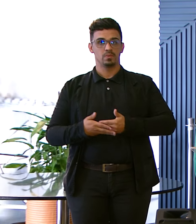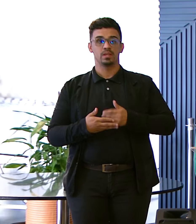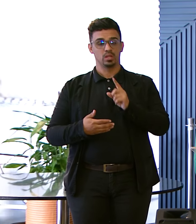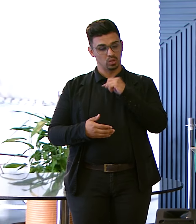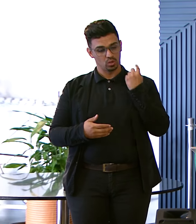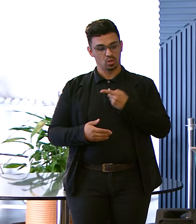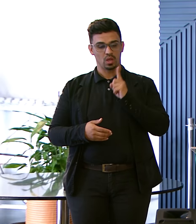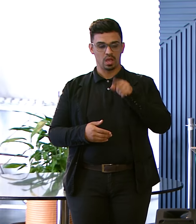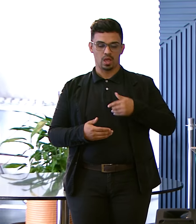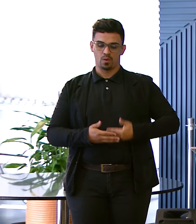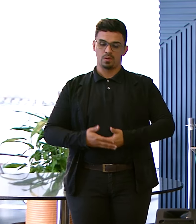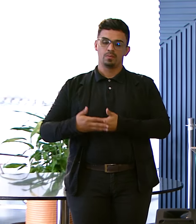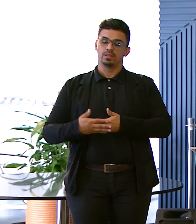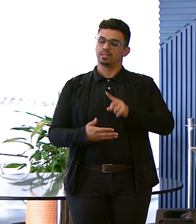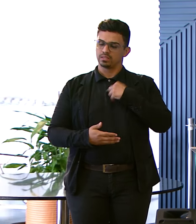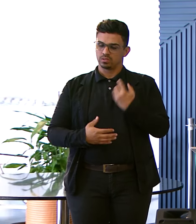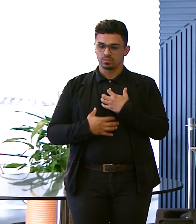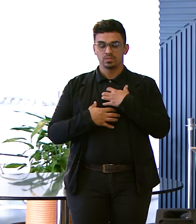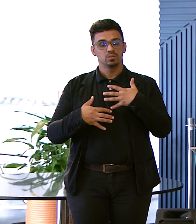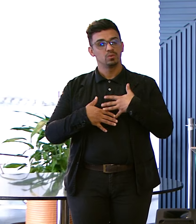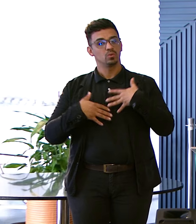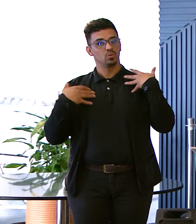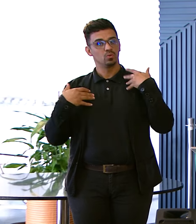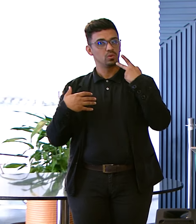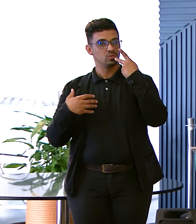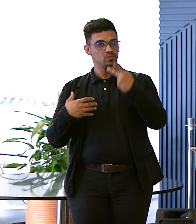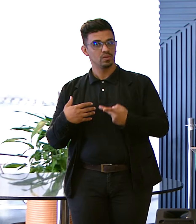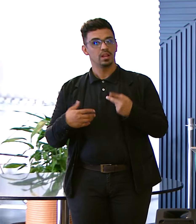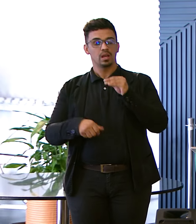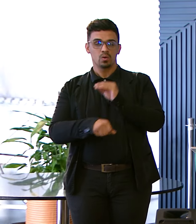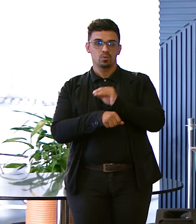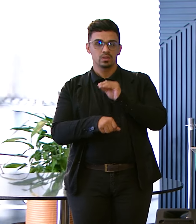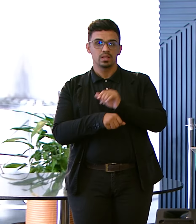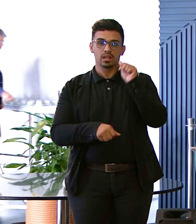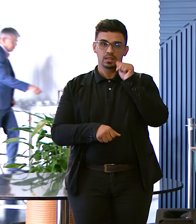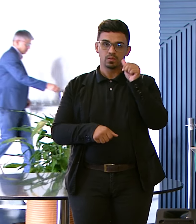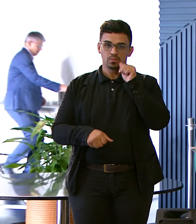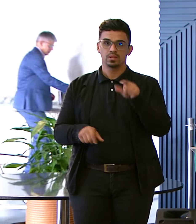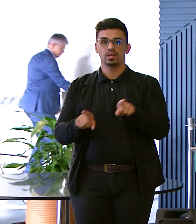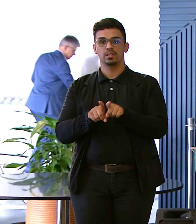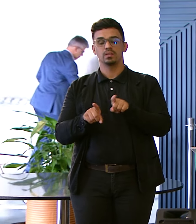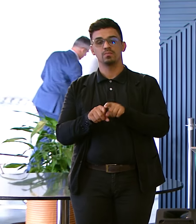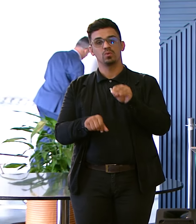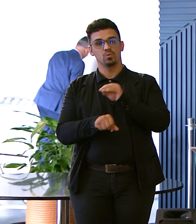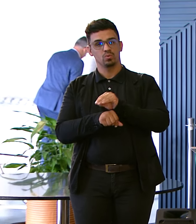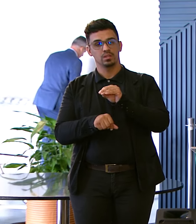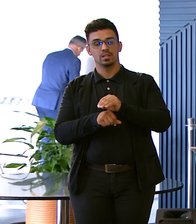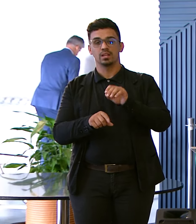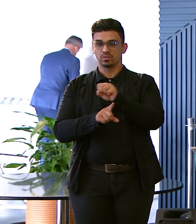maternidade Que eu tenho orgulho De dizer Que tem o cuidado Da mulher E o cuidado social